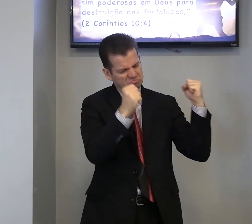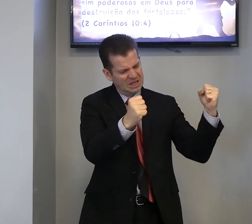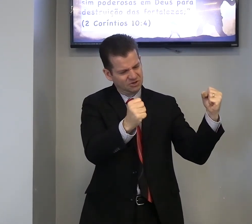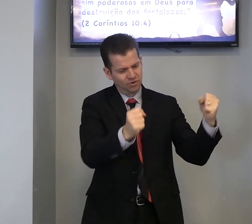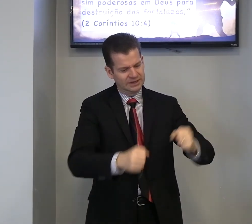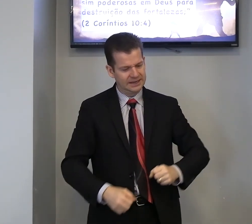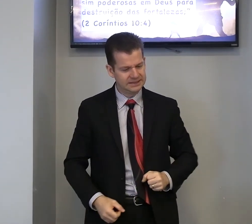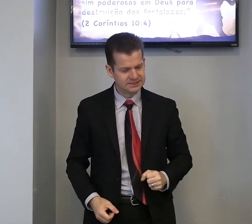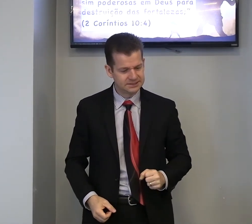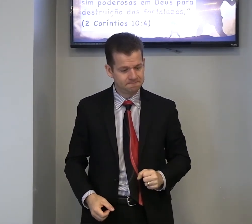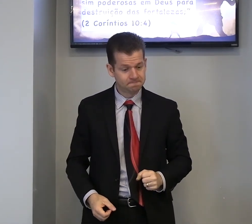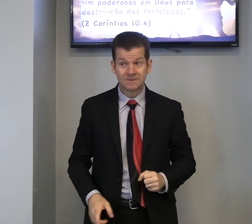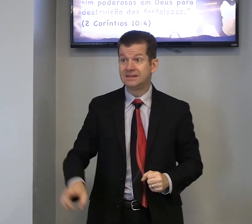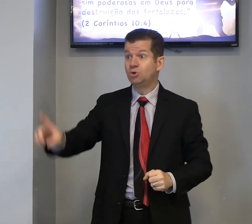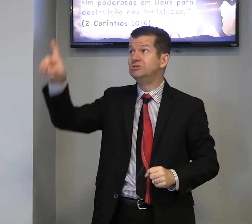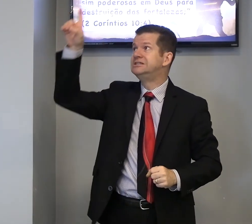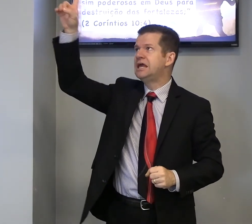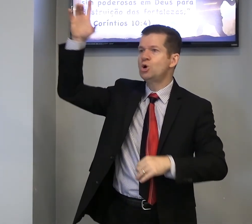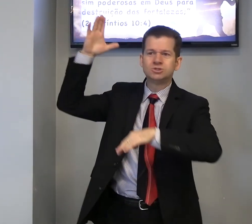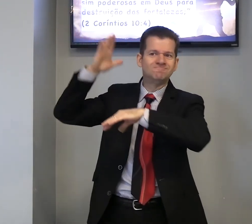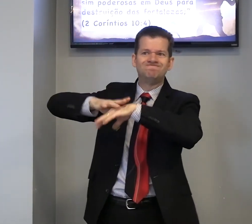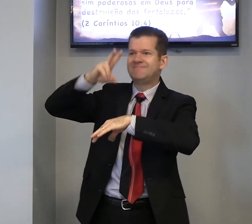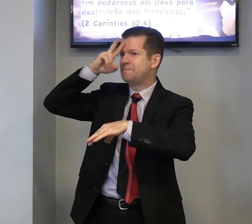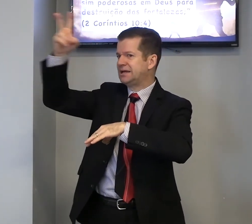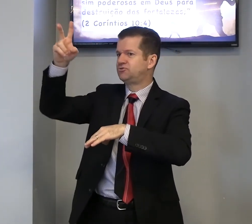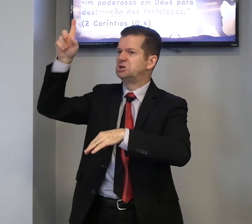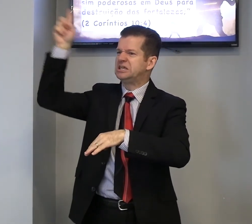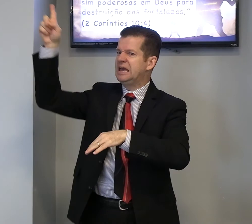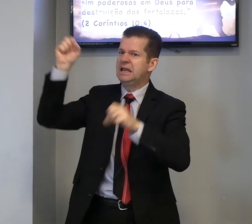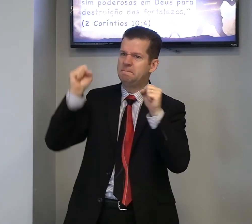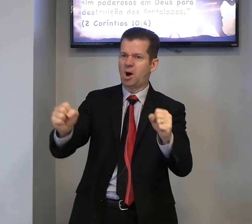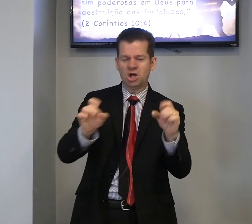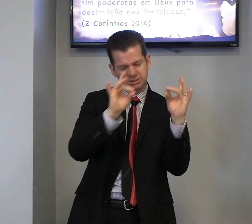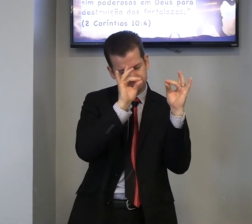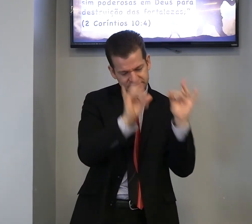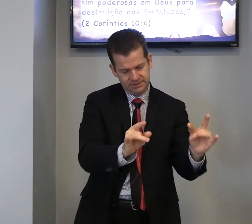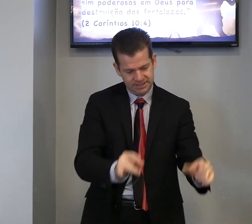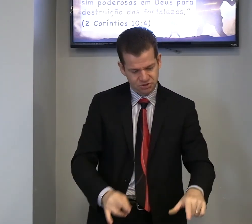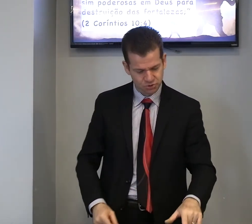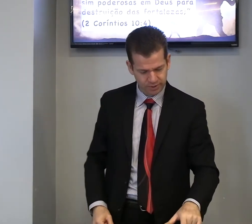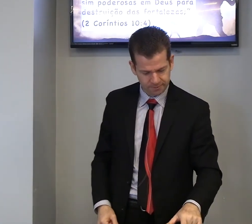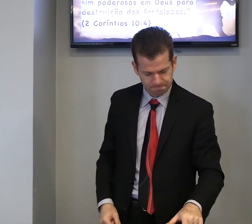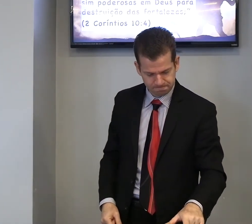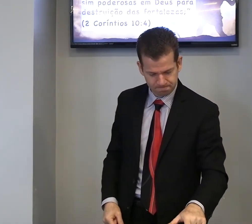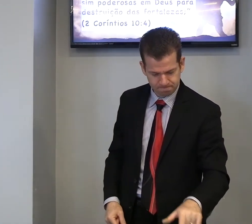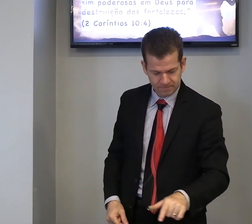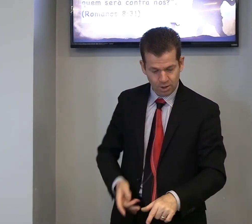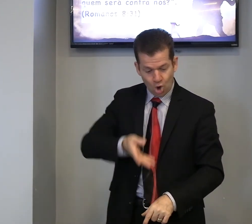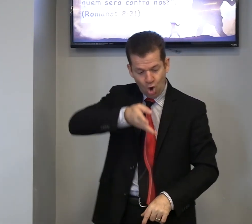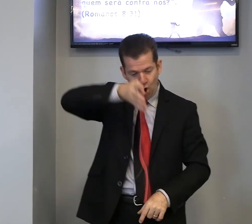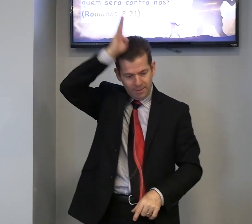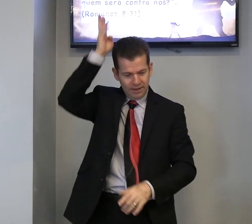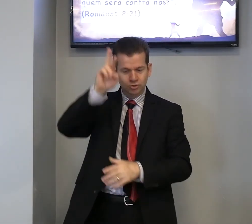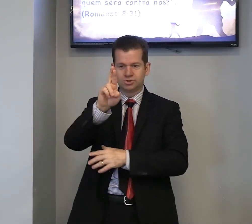das fortalezas, então, Deus, mais forte, ele pode, destruir, Romanos,